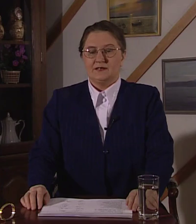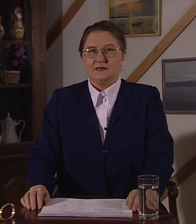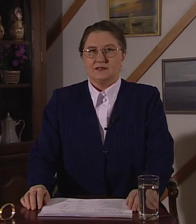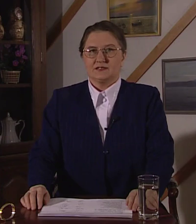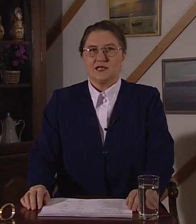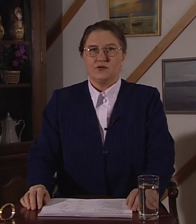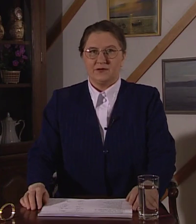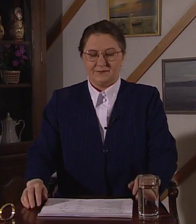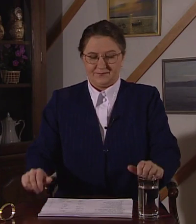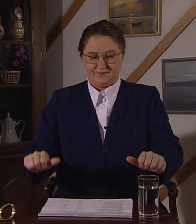Столовая.